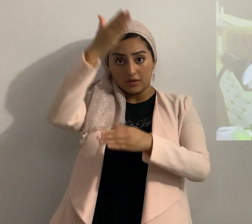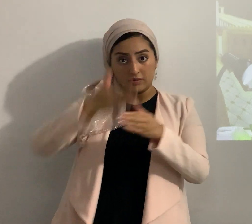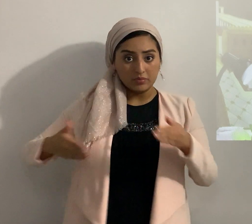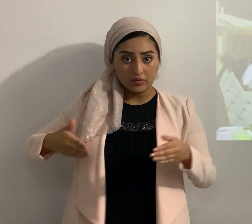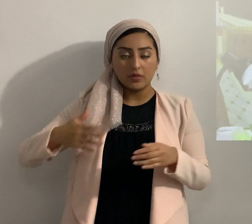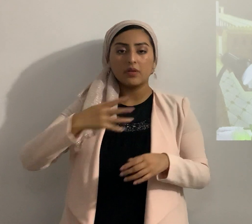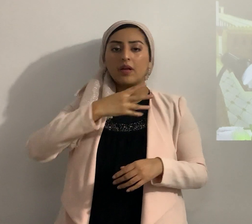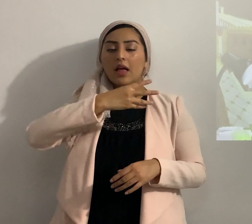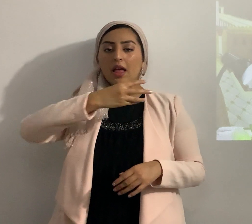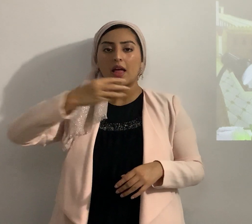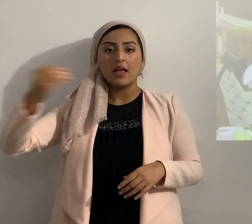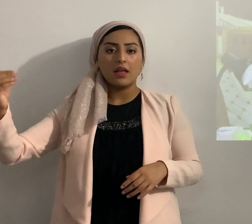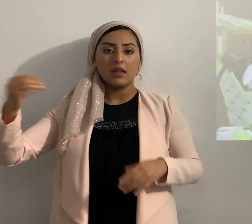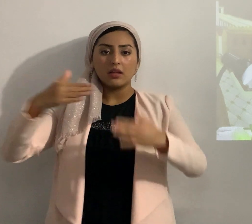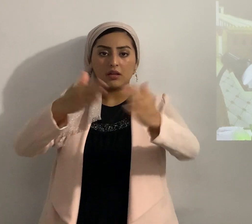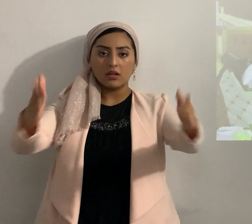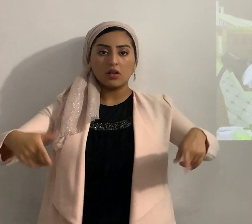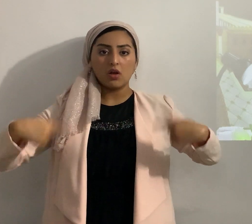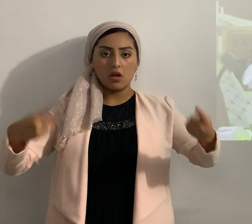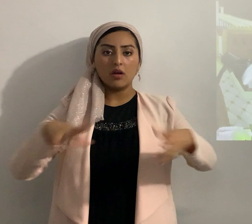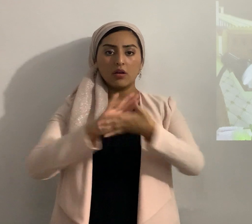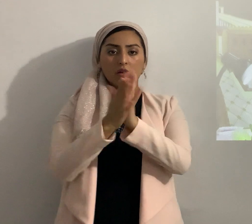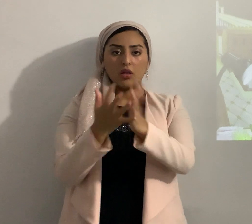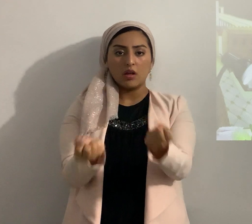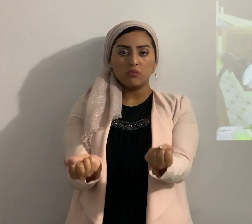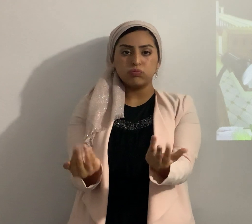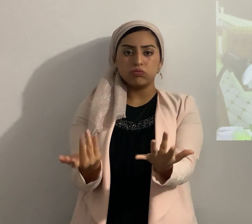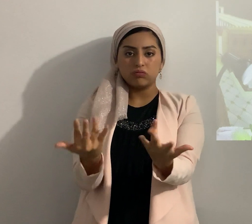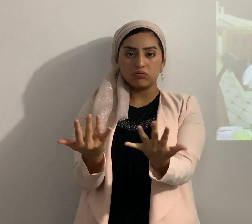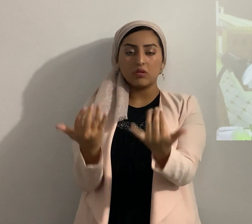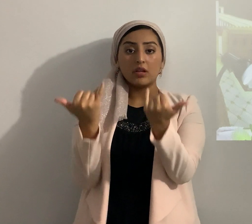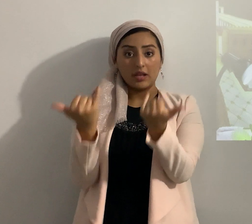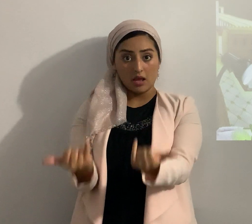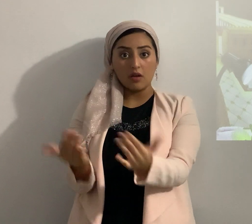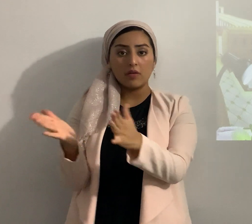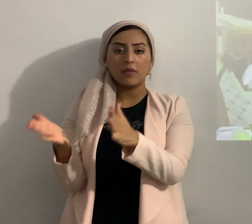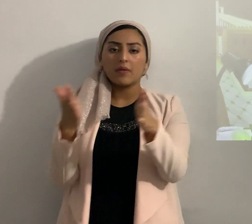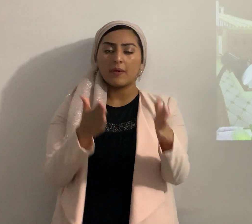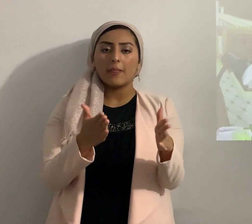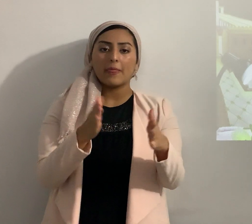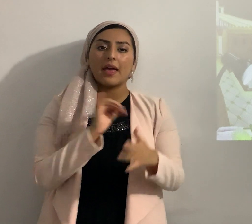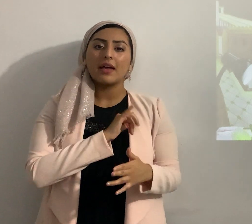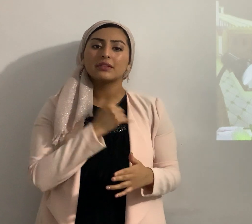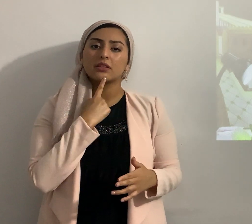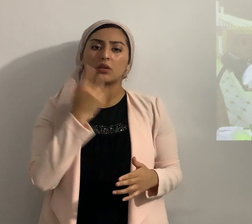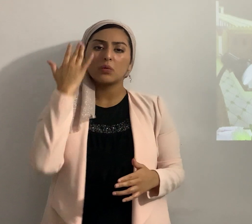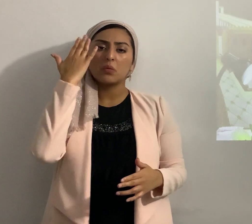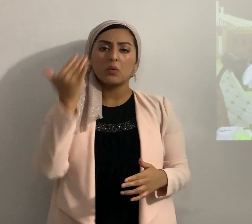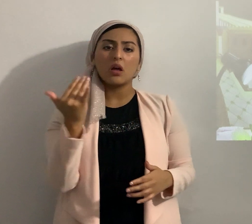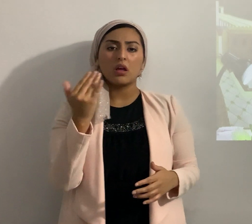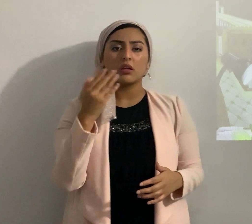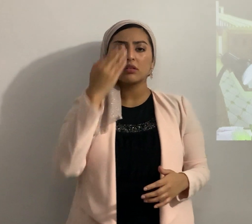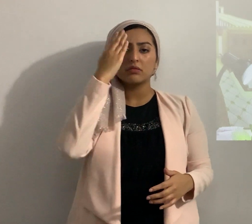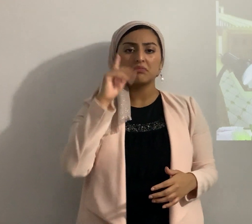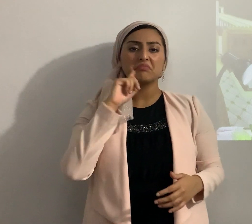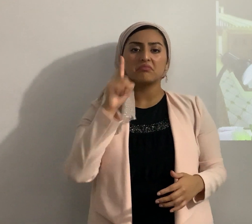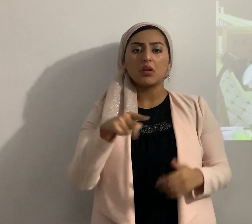a fuego ahora bueno ahora decía yo por qué mandó el Eterno hacer esto con los caballos